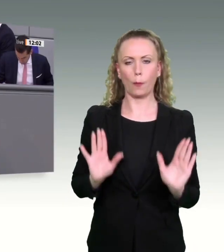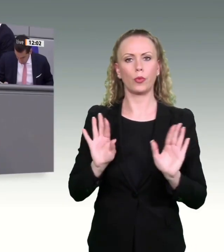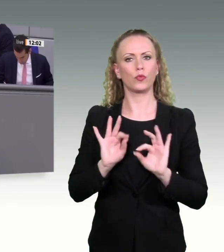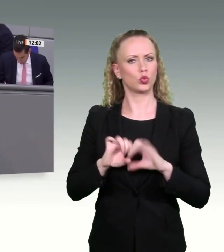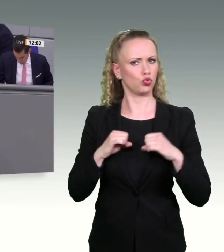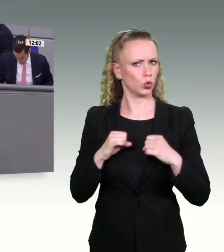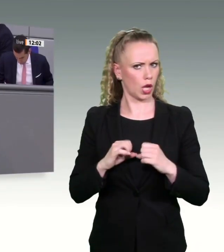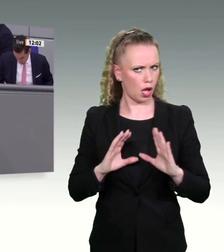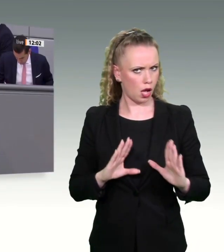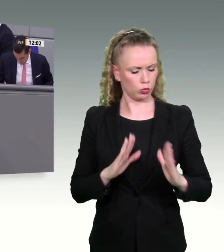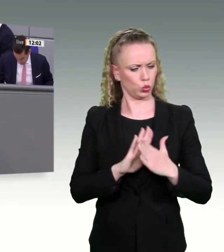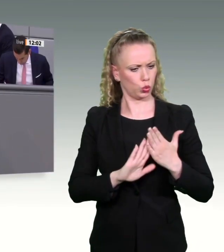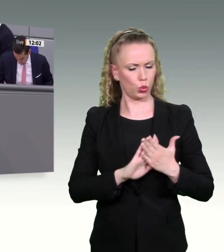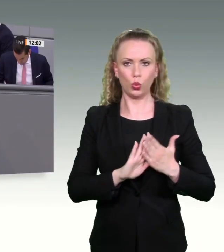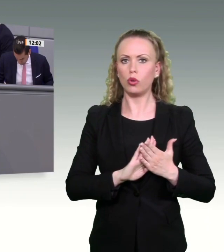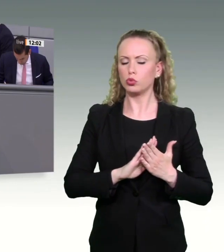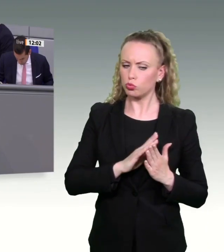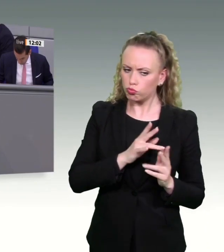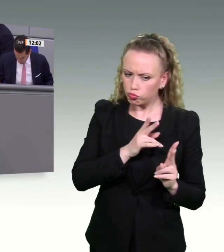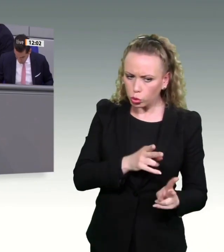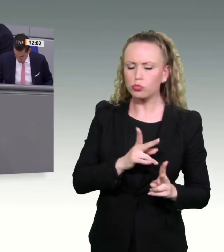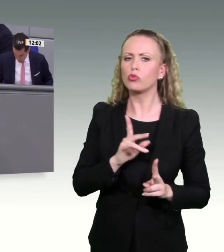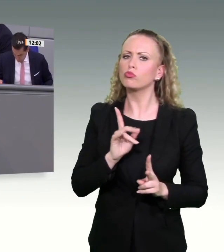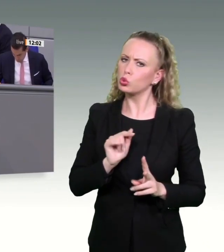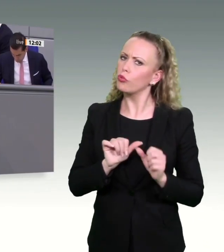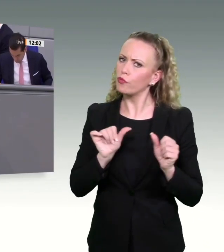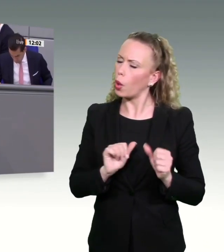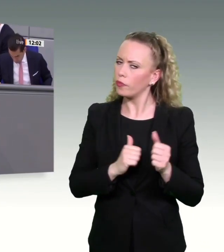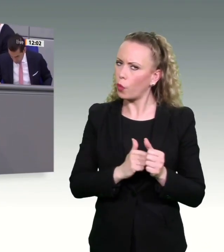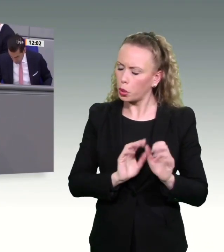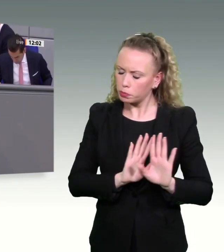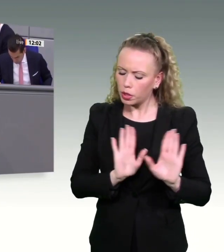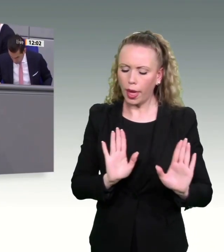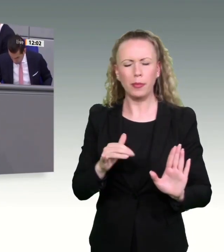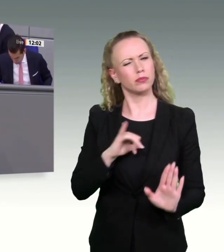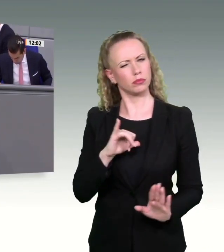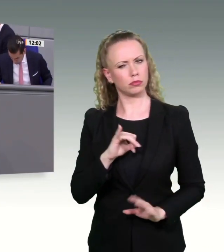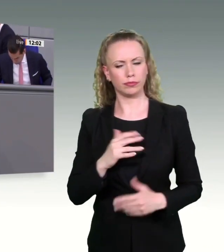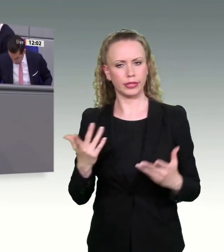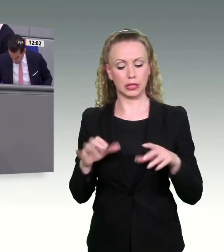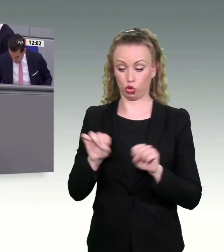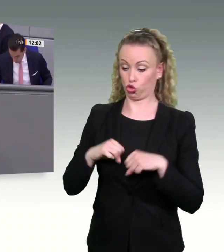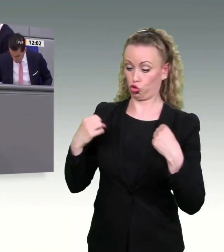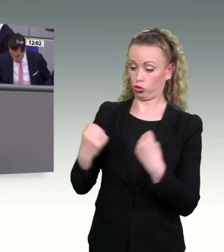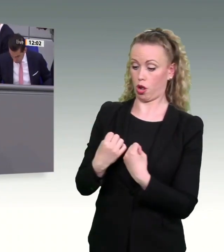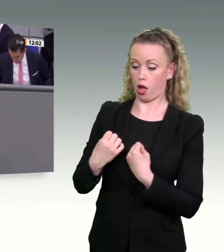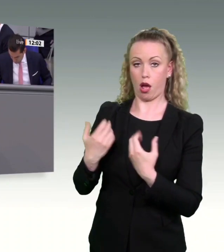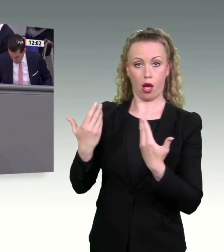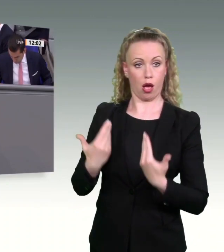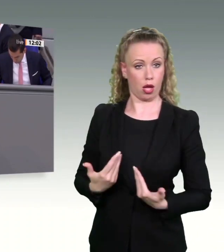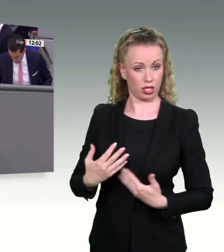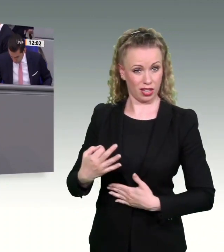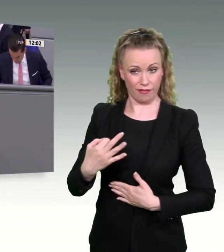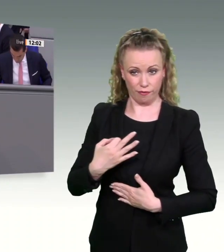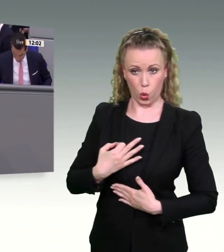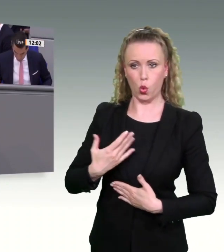sein muss. Aber den Gedanken fand ich schon interessant, darüber zu sprechen. Für uns muss der Staat sein wie ein antiker Griechscher der muss